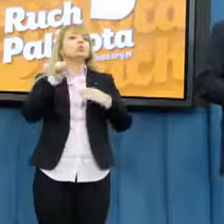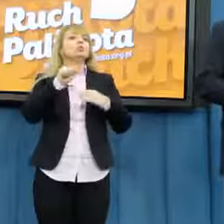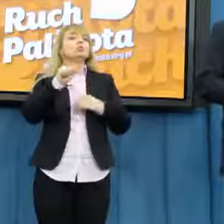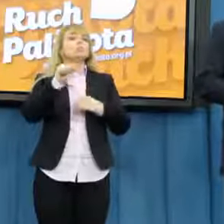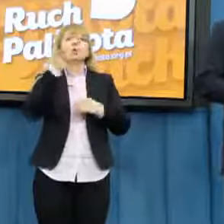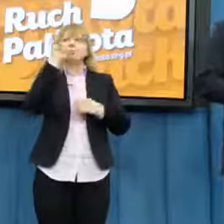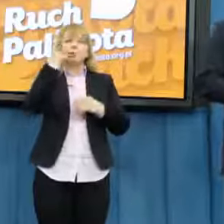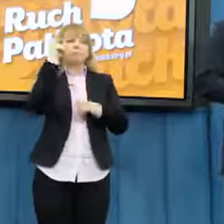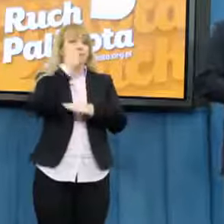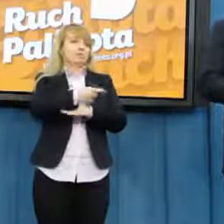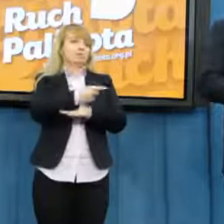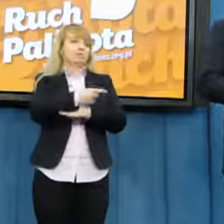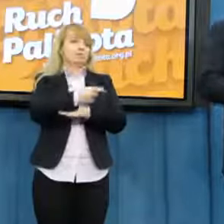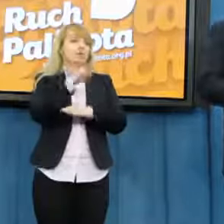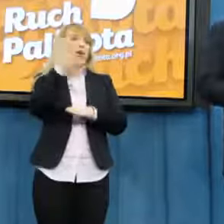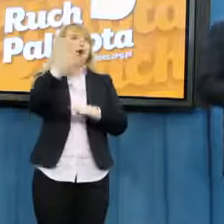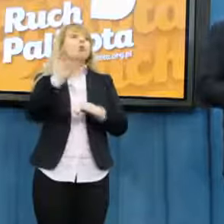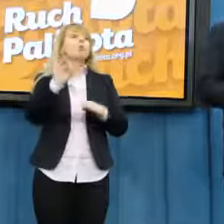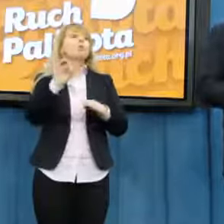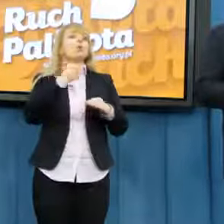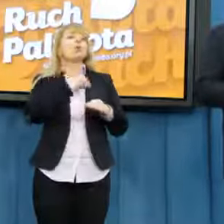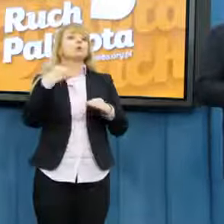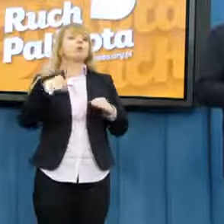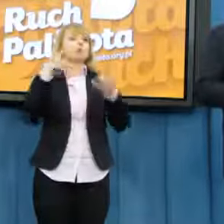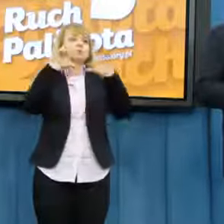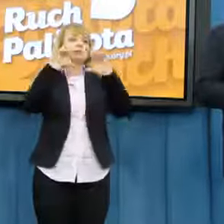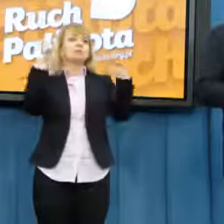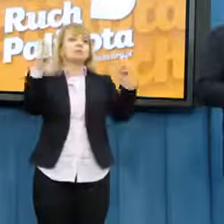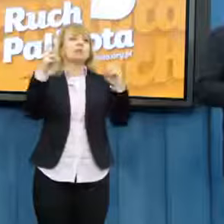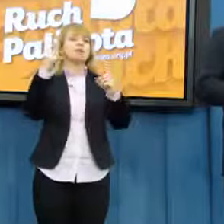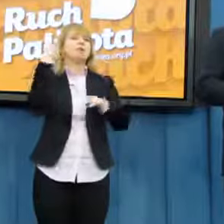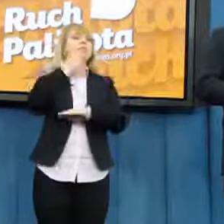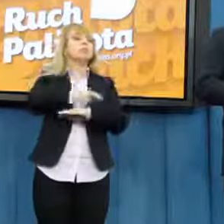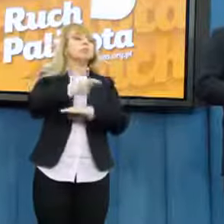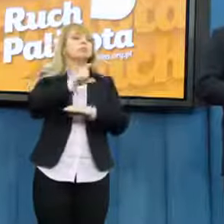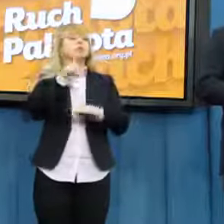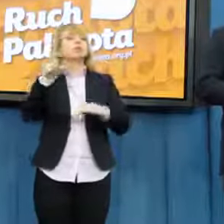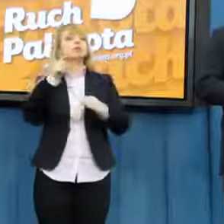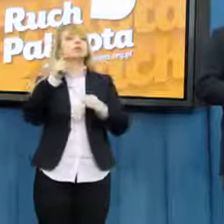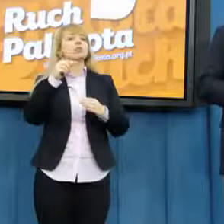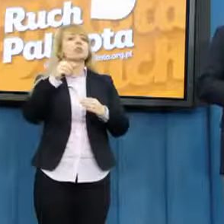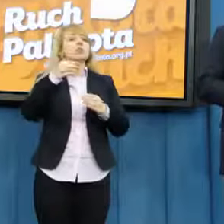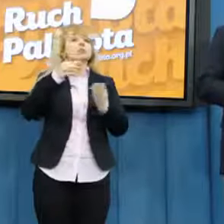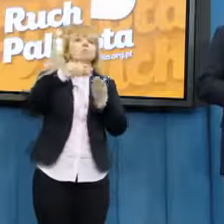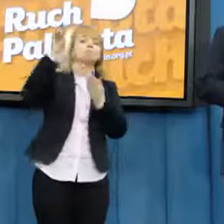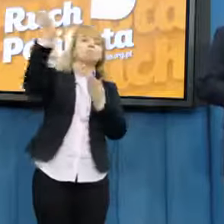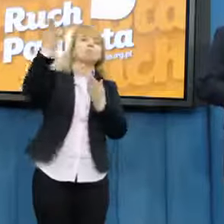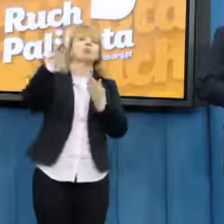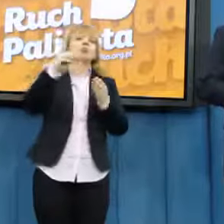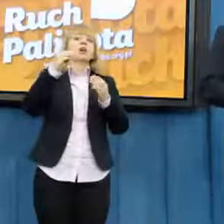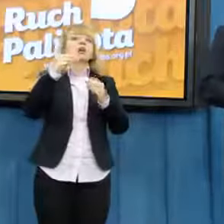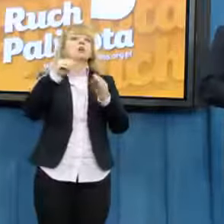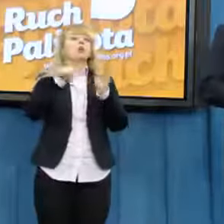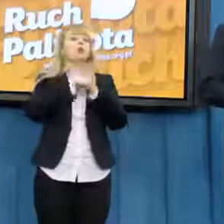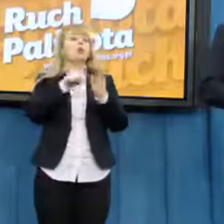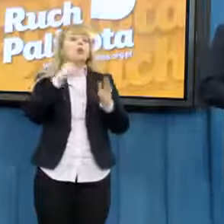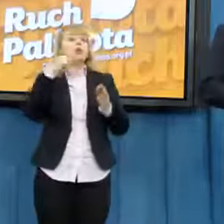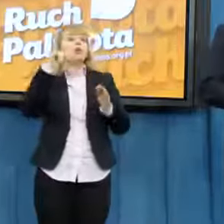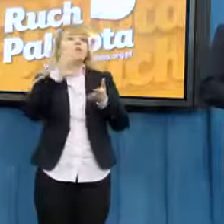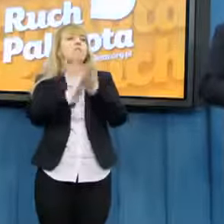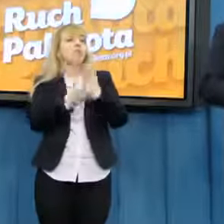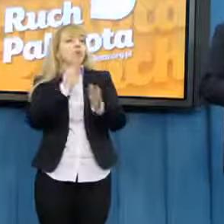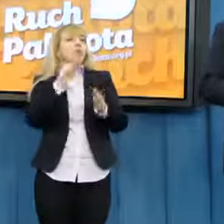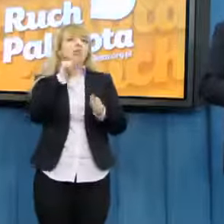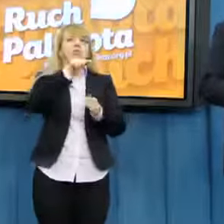decyzje, bo na przykład polski sejm decyduje o tym, czy wysłać naszych synów i co ludzi gdzieś tysiące kilometrów od domu na